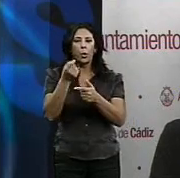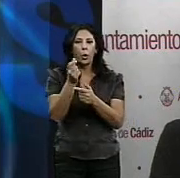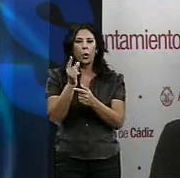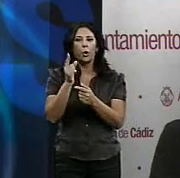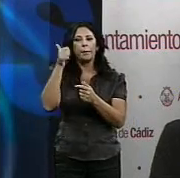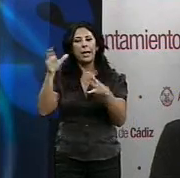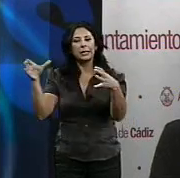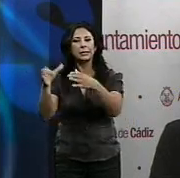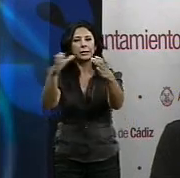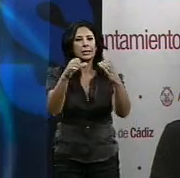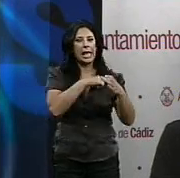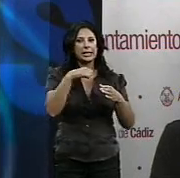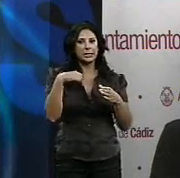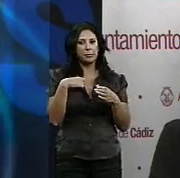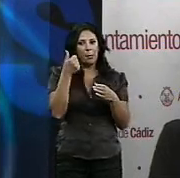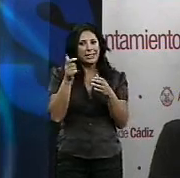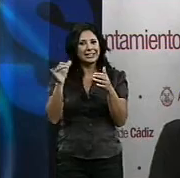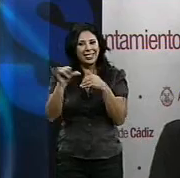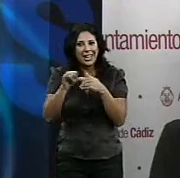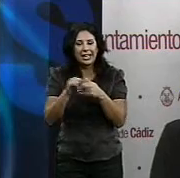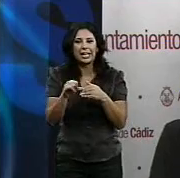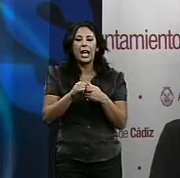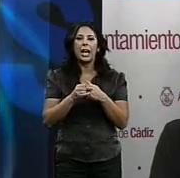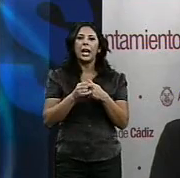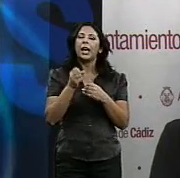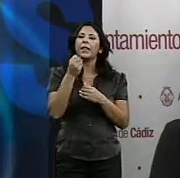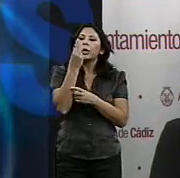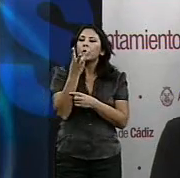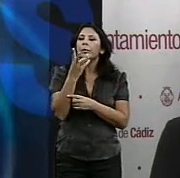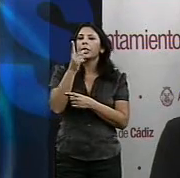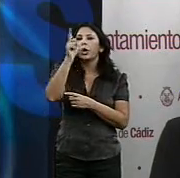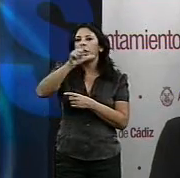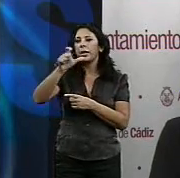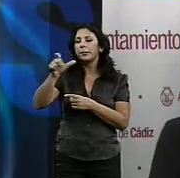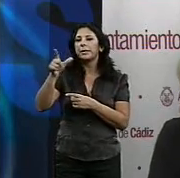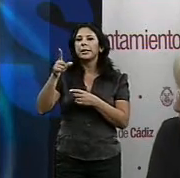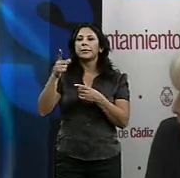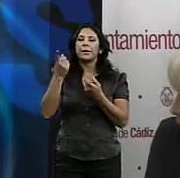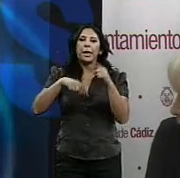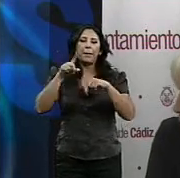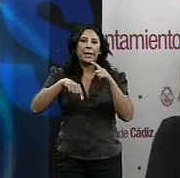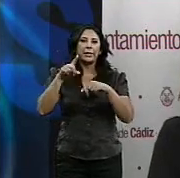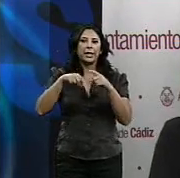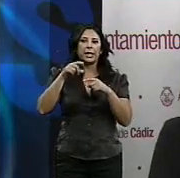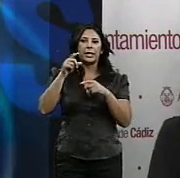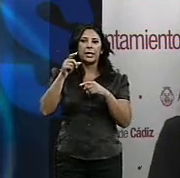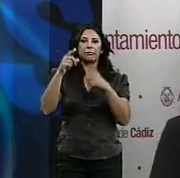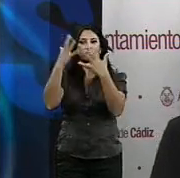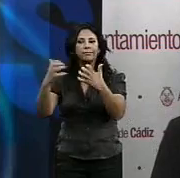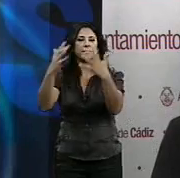vaya acercando a un número determinado en cada sesión de gaditanos y gaditanas de